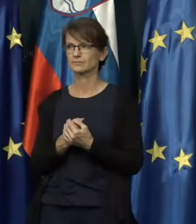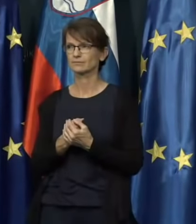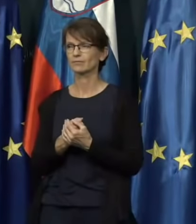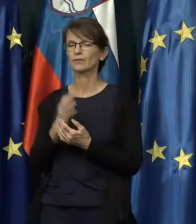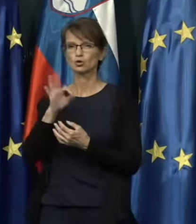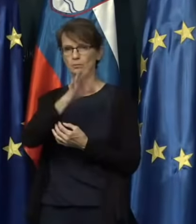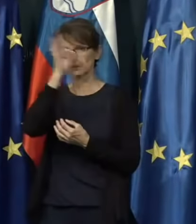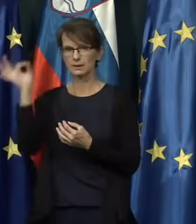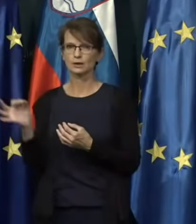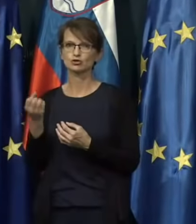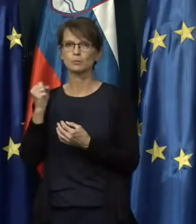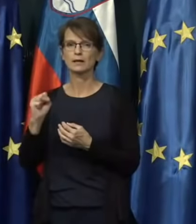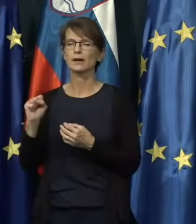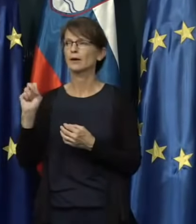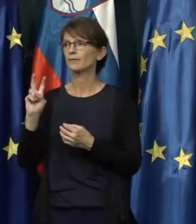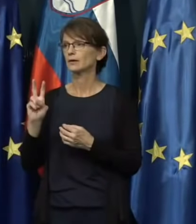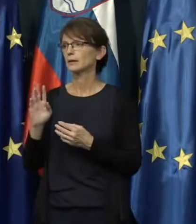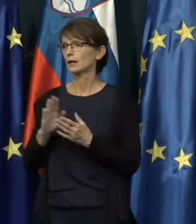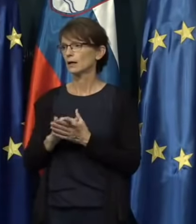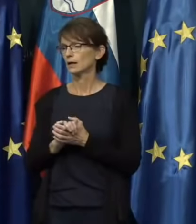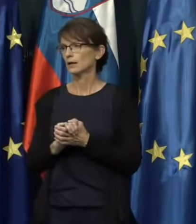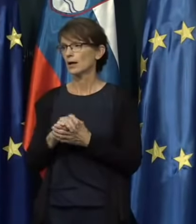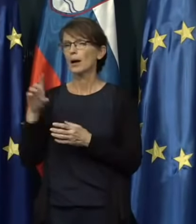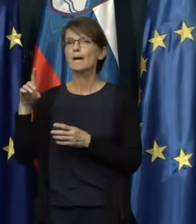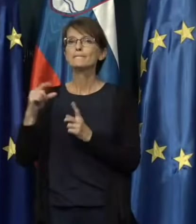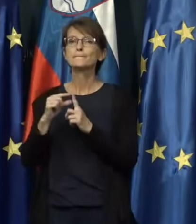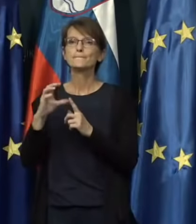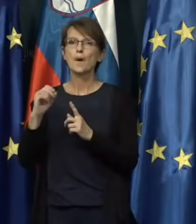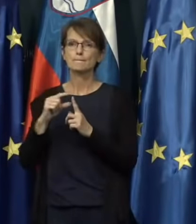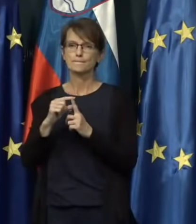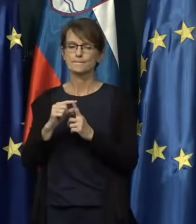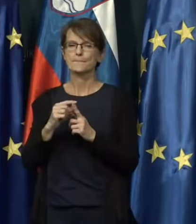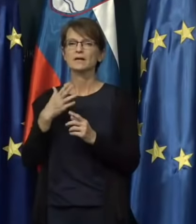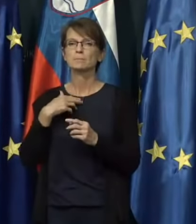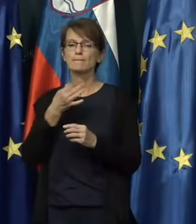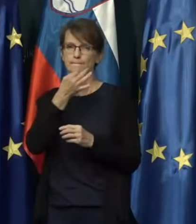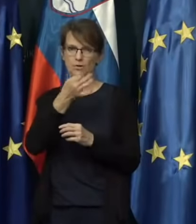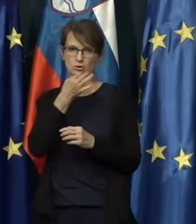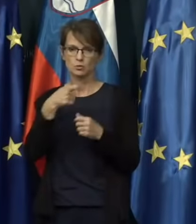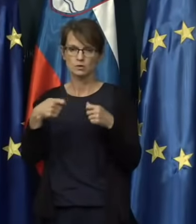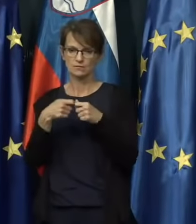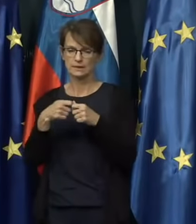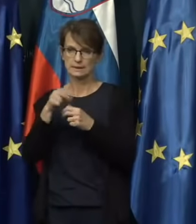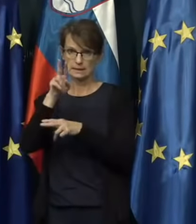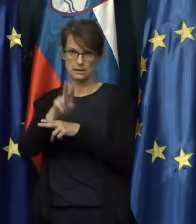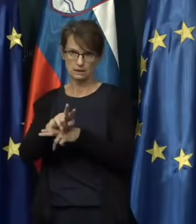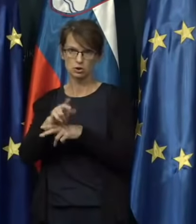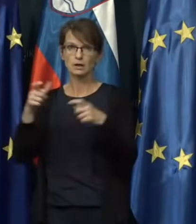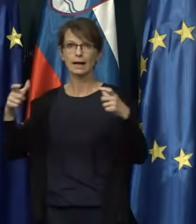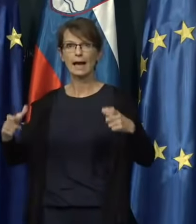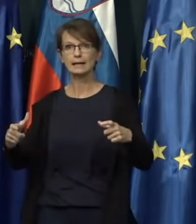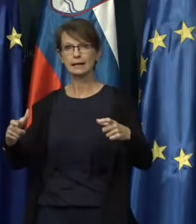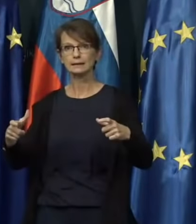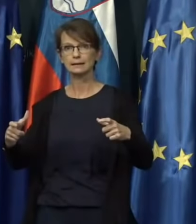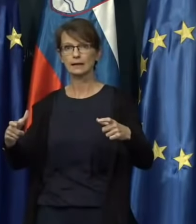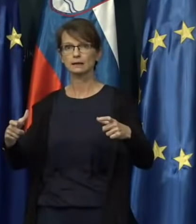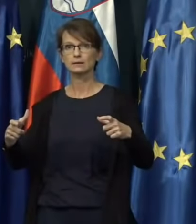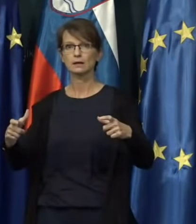Dobr dan, Špela Bezjek, Pop TV. Dobr dan. Imam še vprašanje v zvezi z nadzorom karantene.